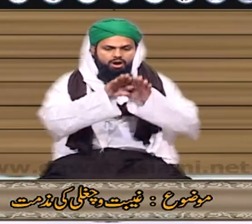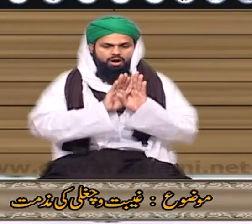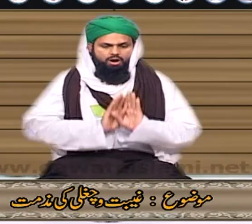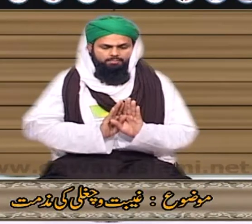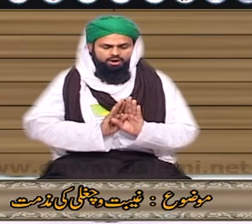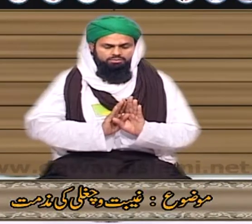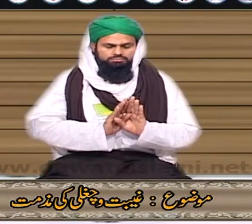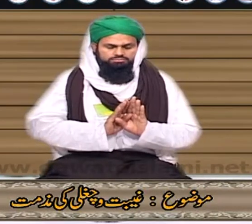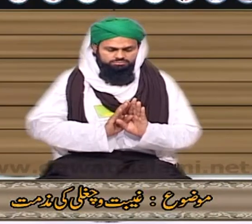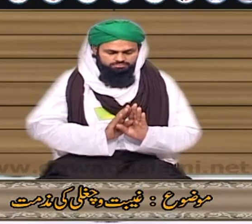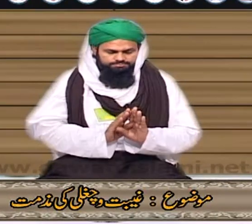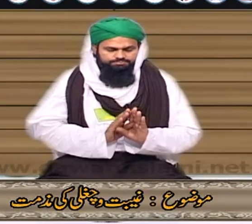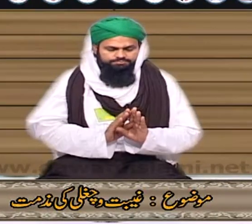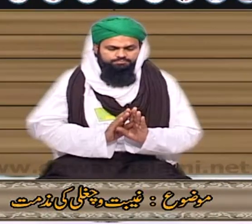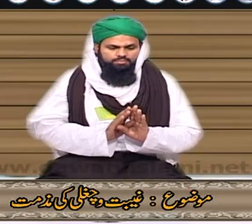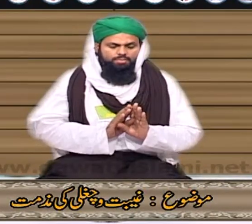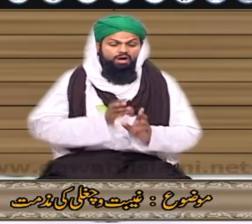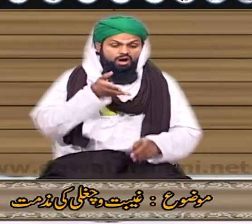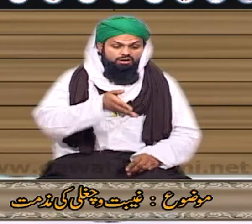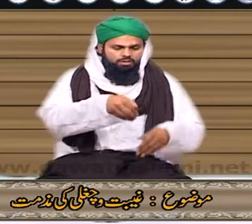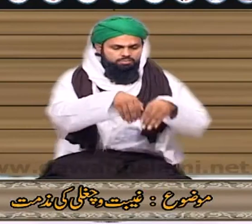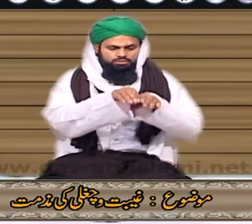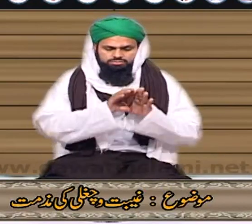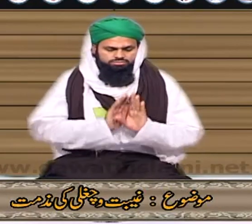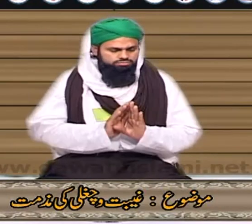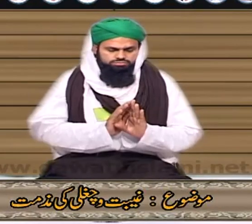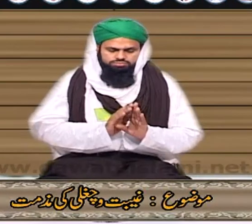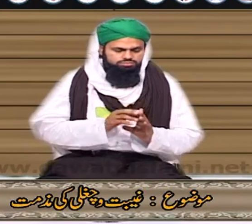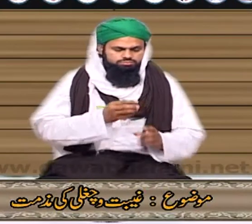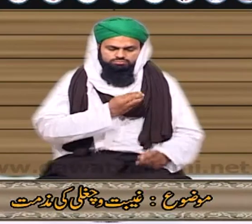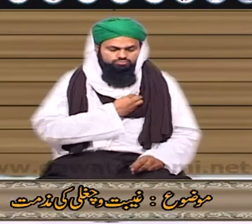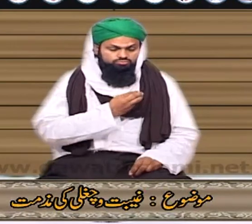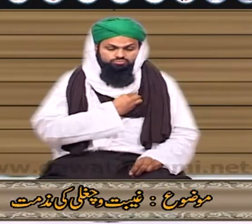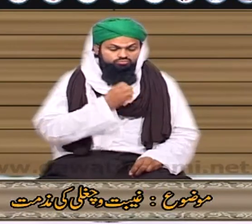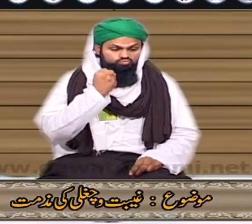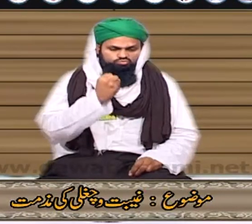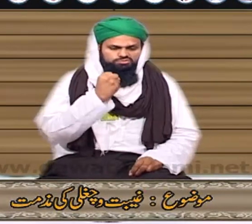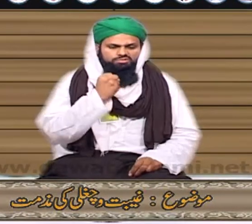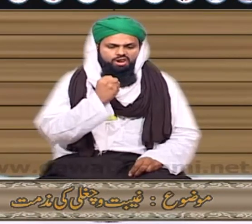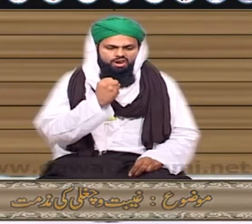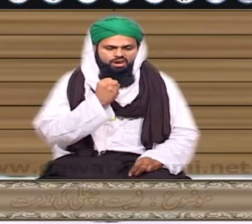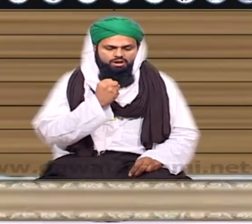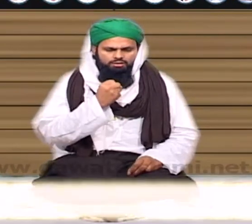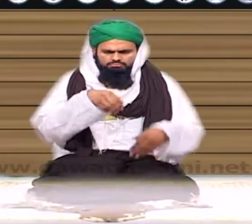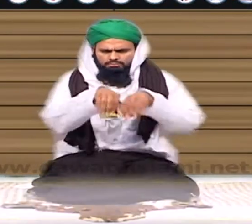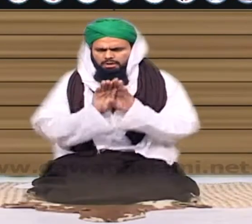جنابے والا قبر کا پیریڈ آتا ہے قبر کا مرحلہ آتا ہے اور قبر کا مرحلہ